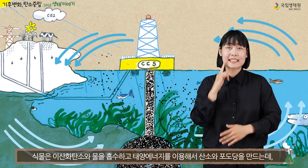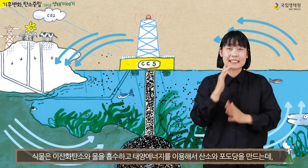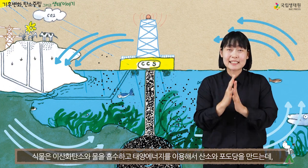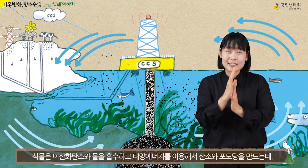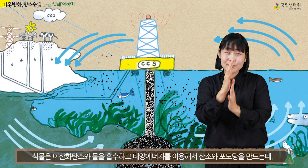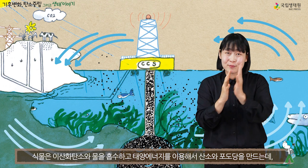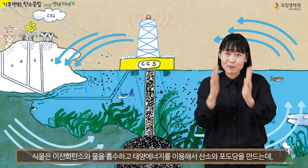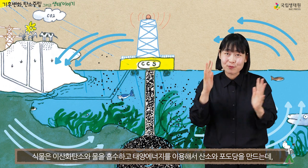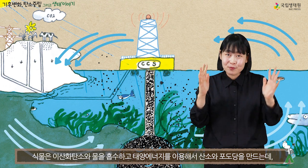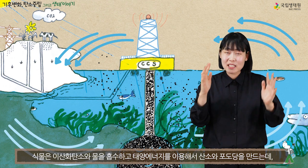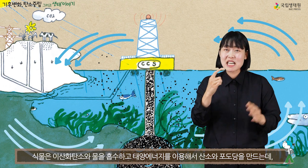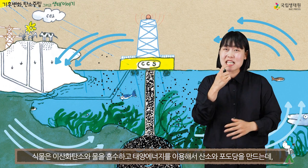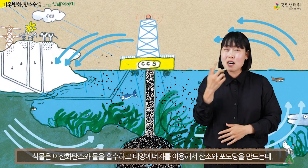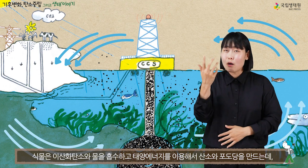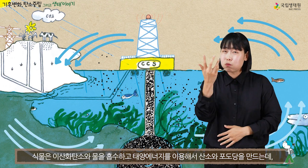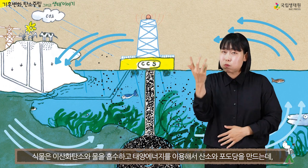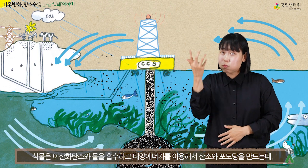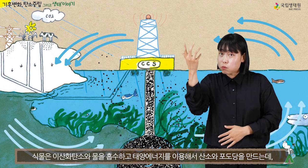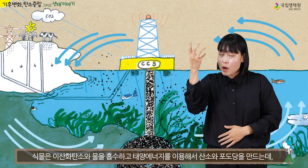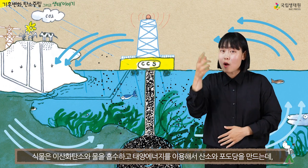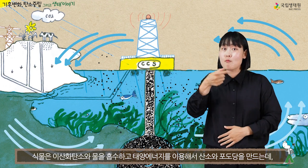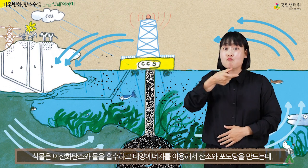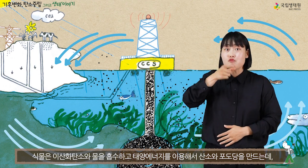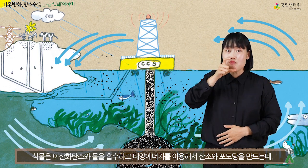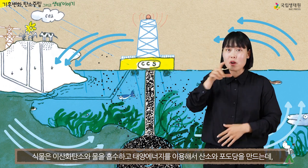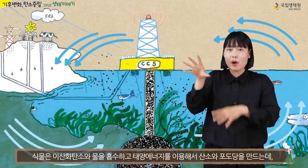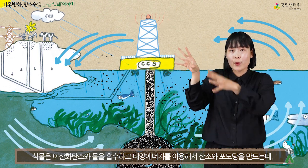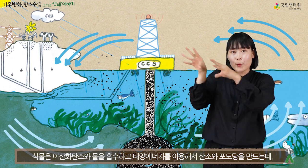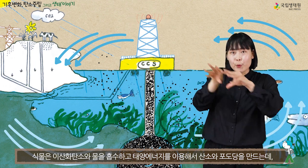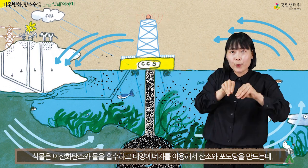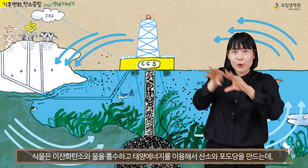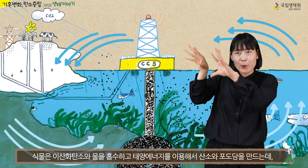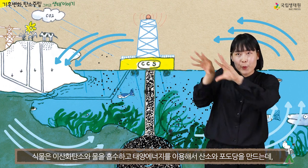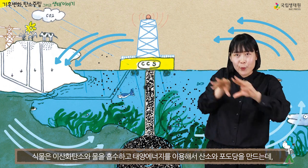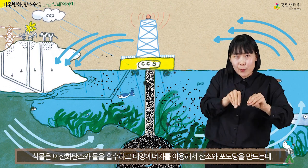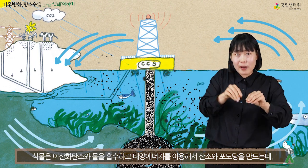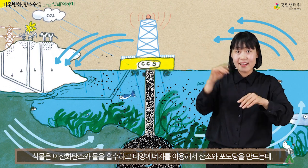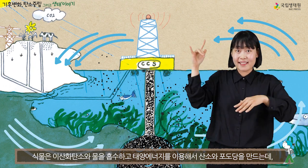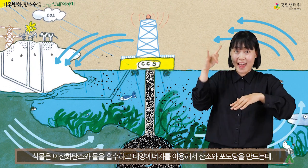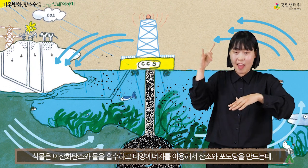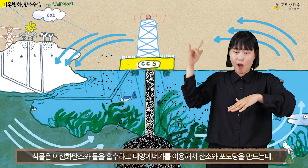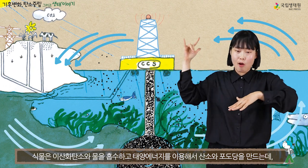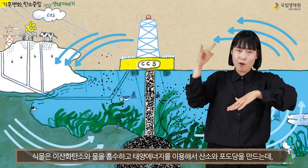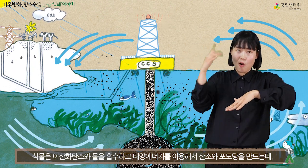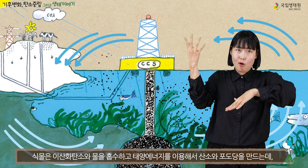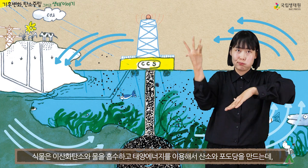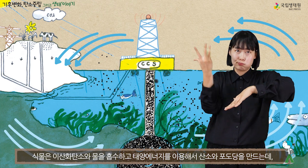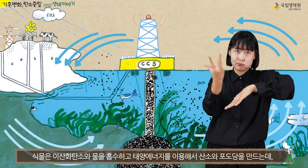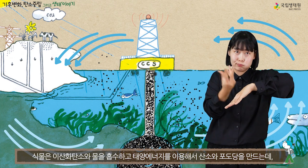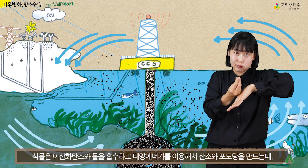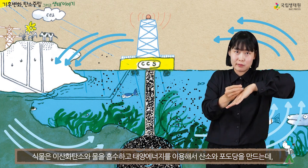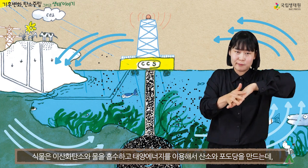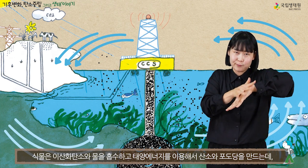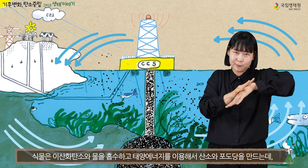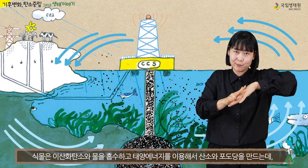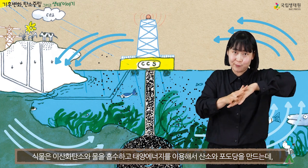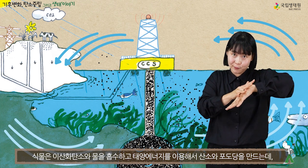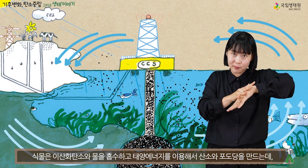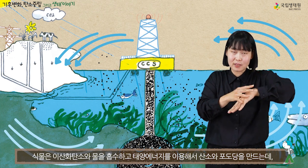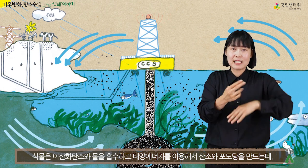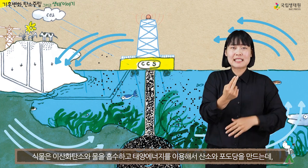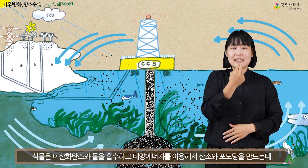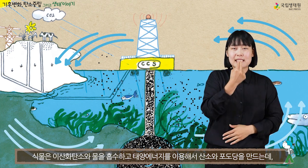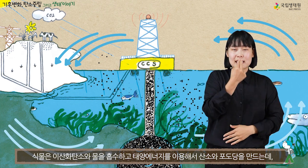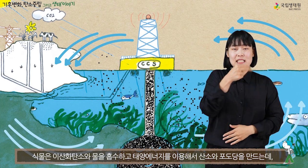식물은 이산화탄소와 물을 흡수하고 태양에너지를 이용해서 산소와 포도당을